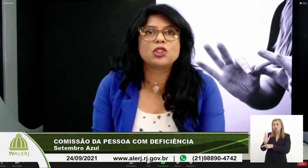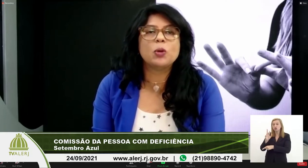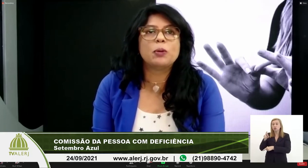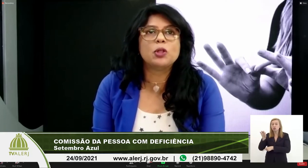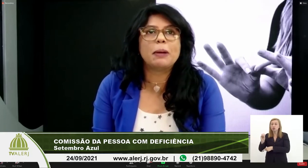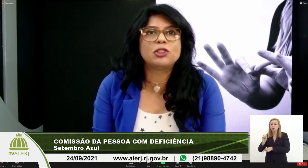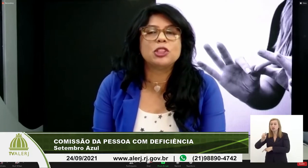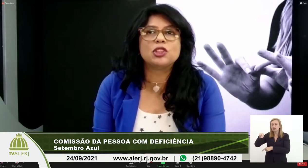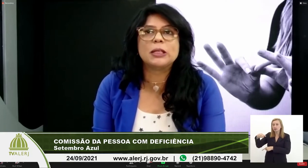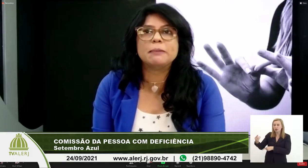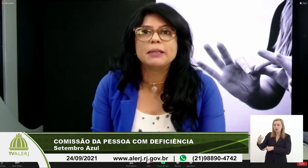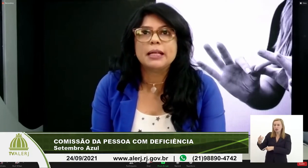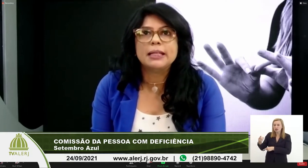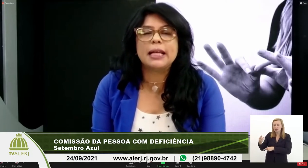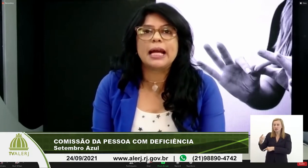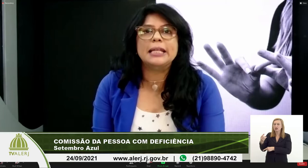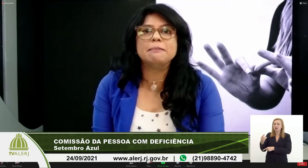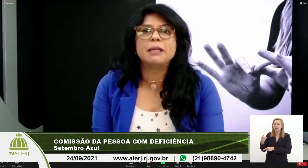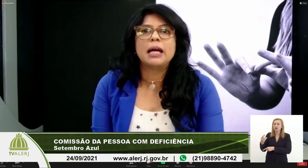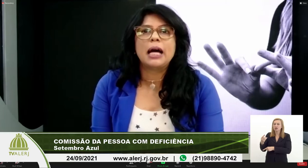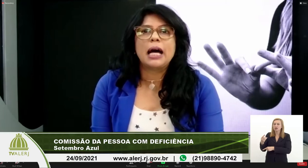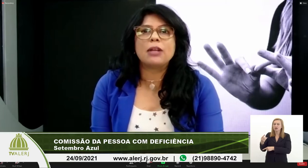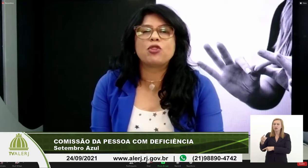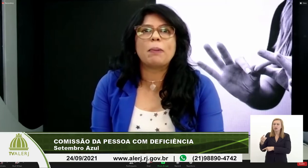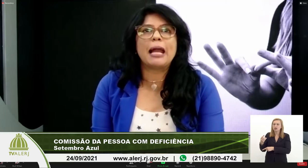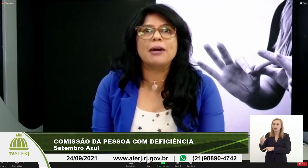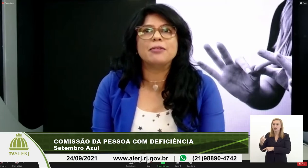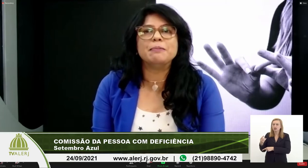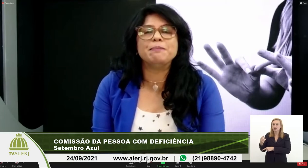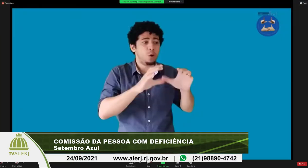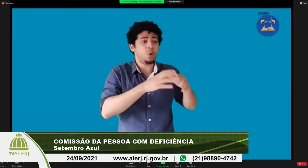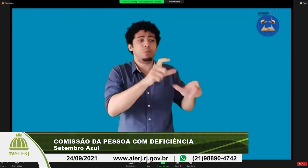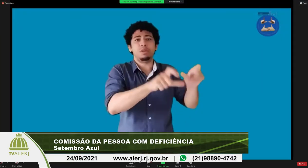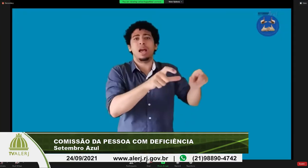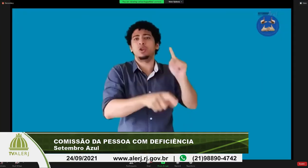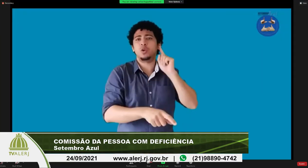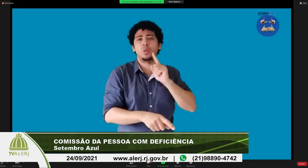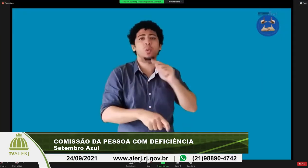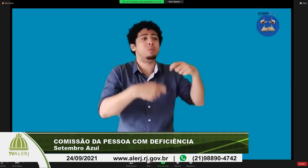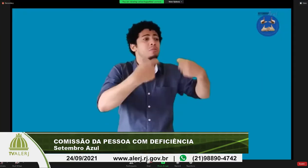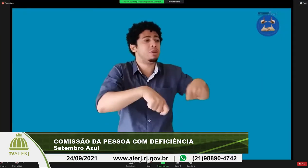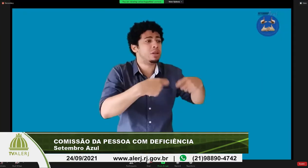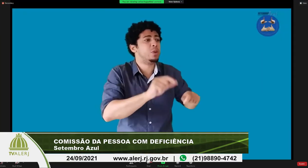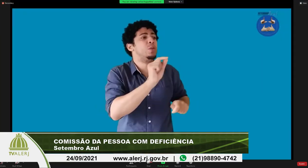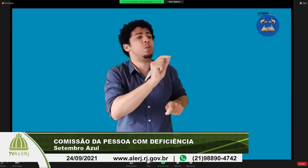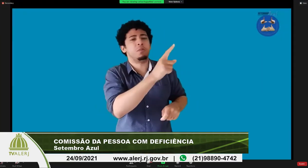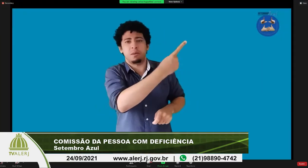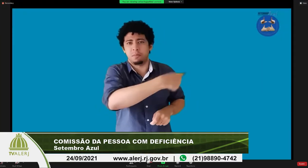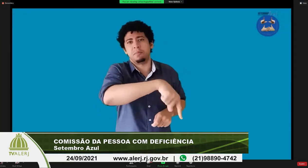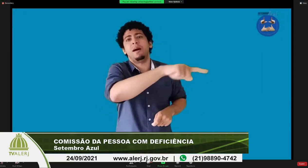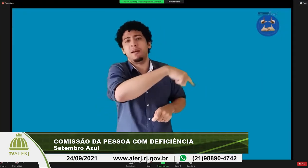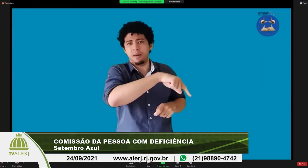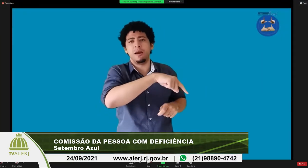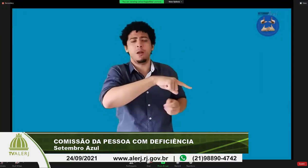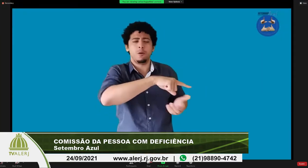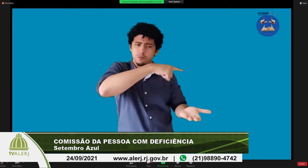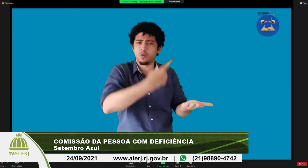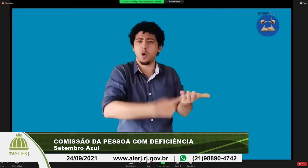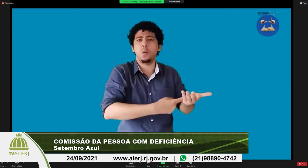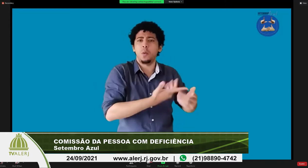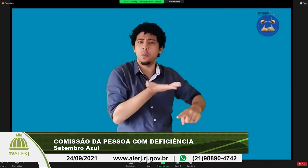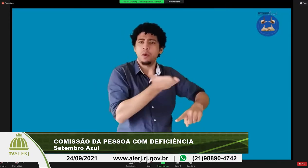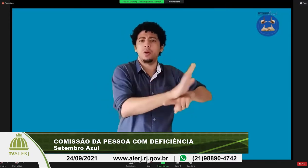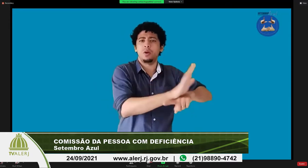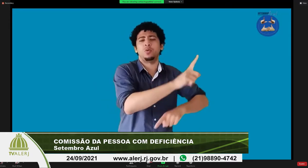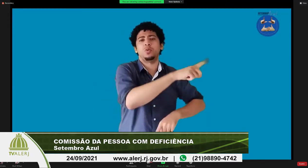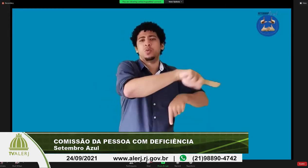após o Bruno Batista terá aí a sua palavra estou preocupado na atuação da pessoa surda